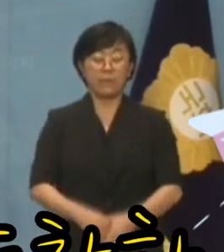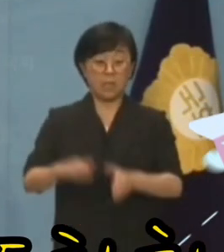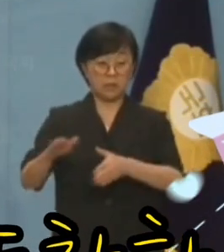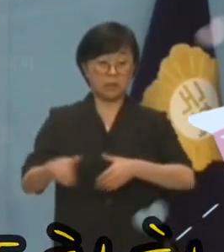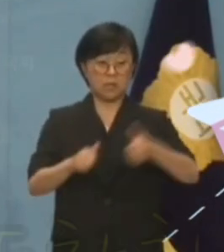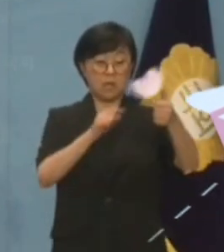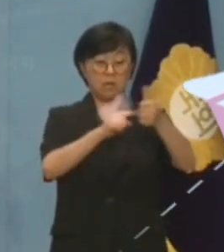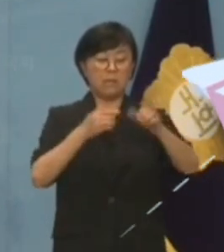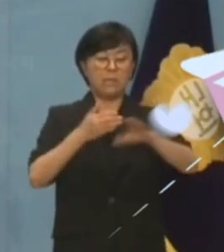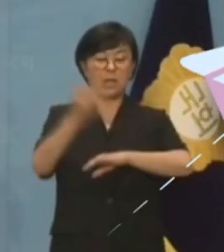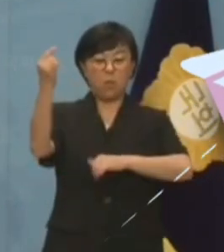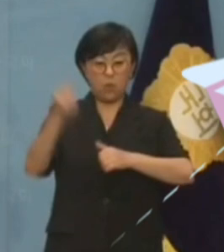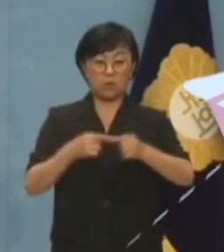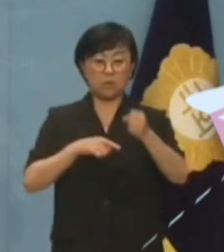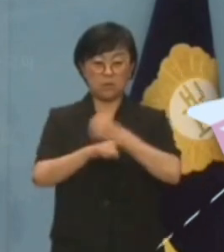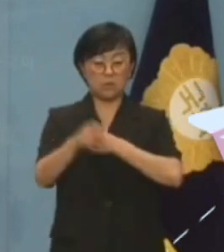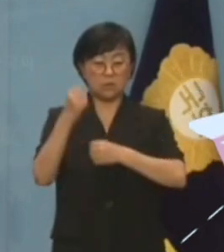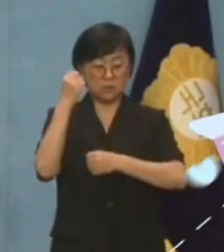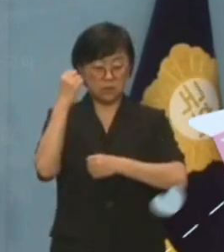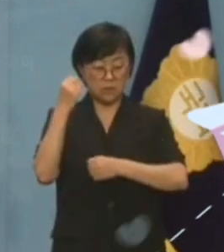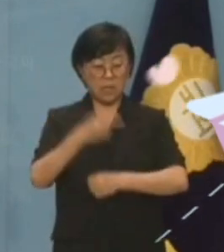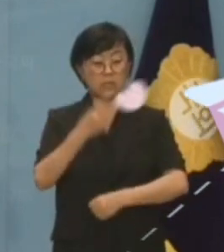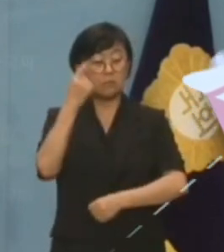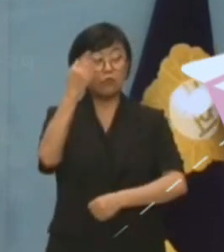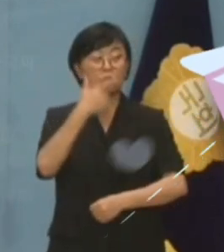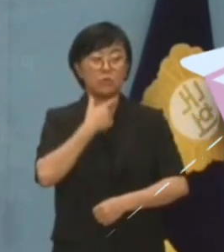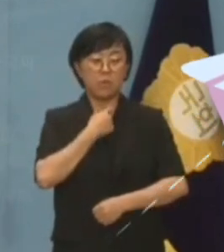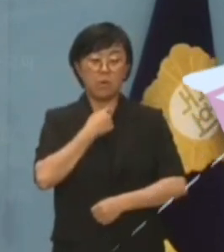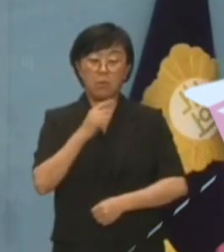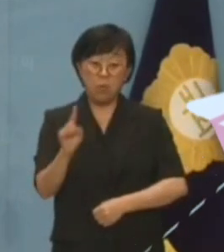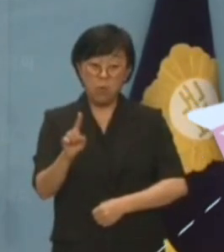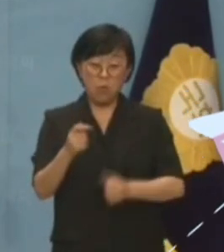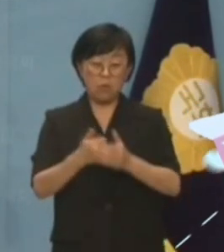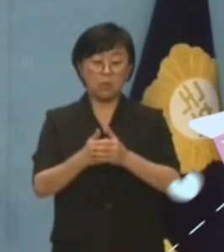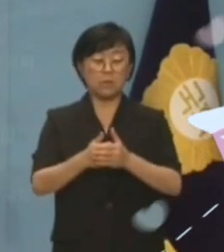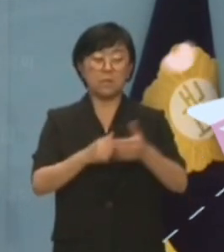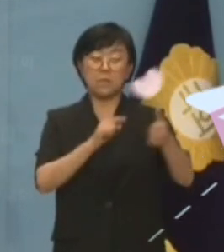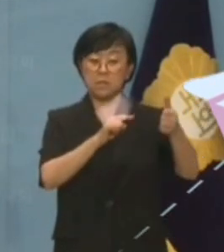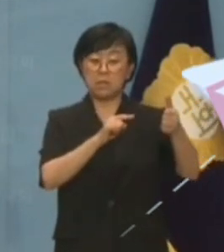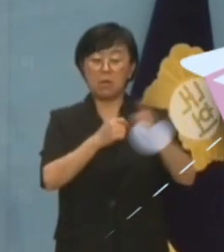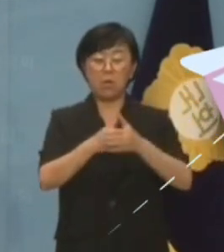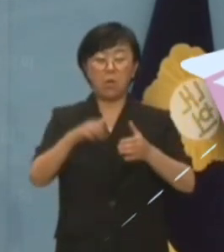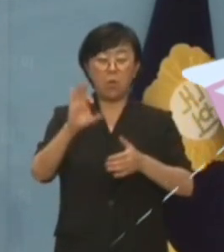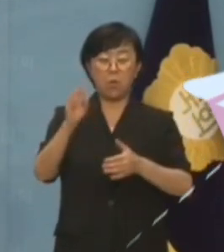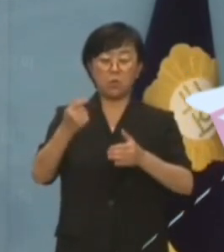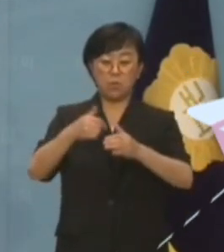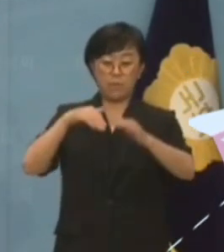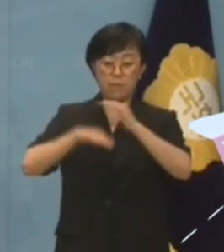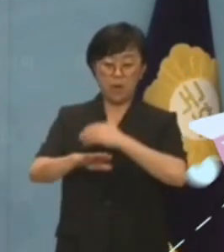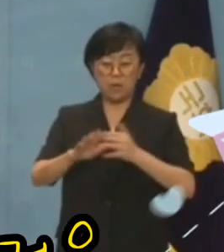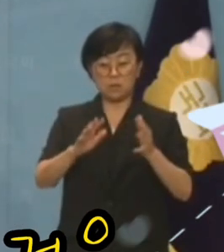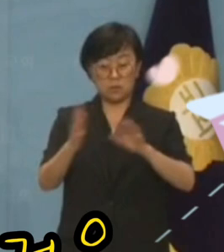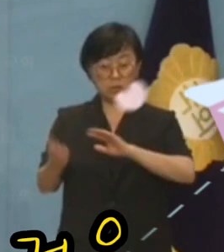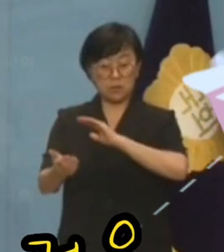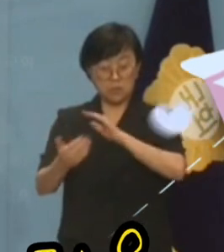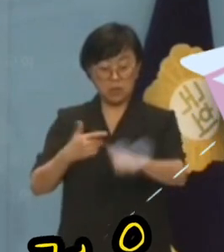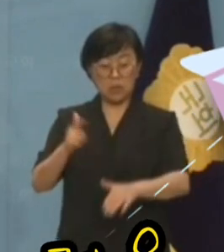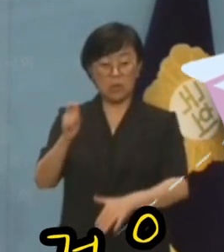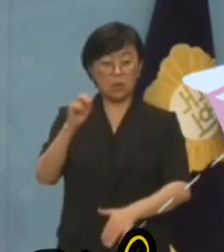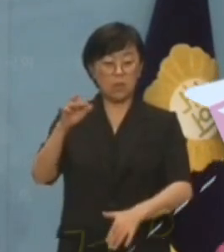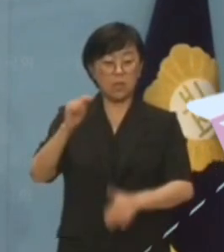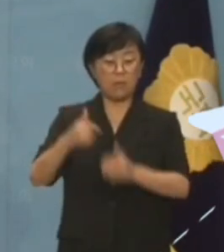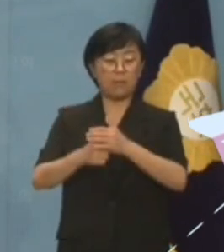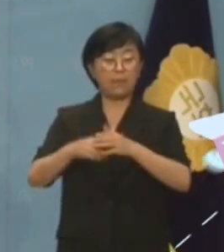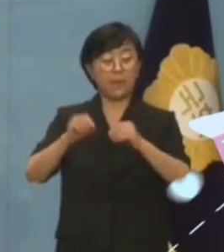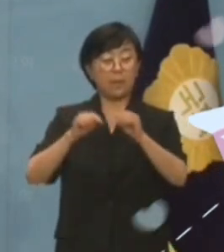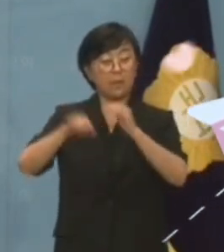지사가 늦게 도착한 이유도 다시 묻지 않을 수 없습니다. 김 지사는 오송 참사 현장에 오기 전 괴산땅을